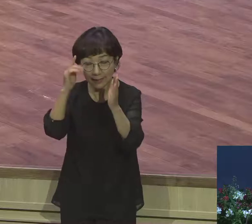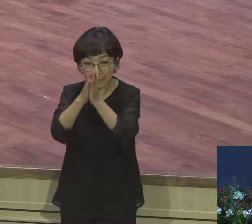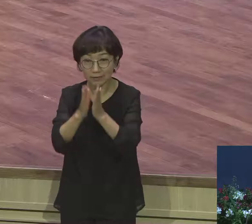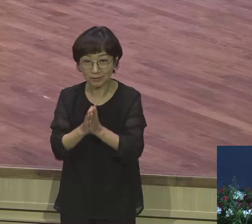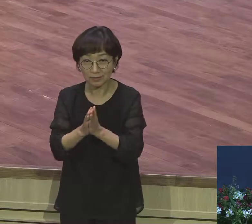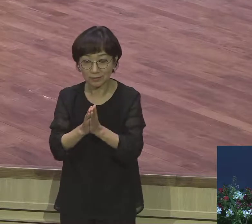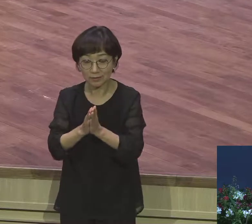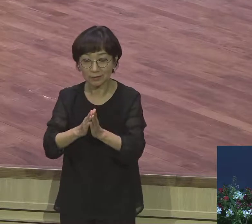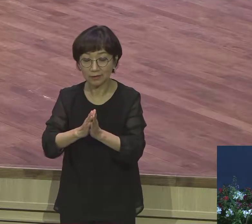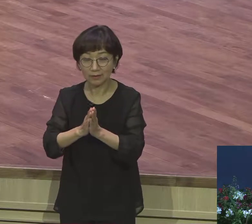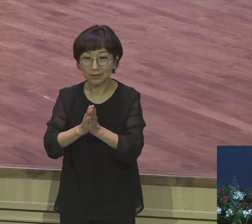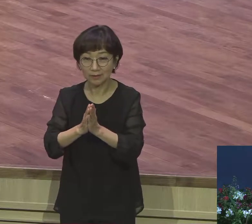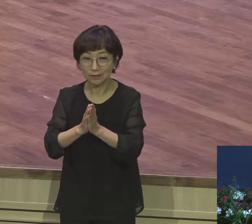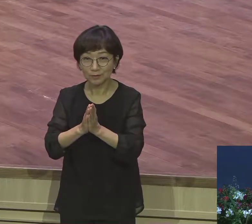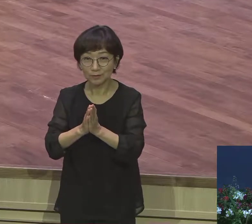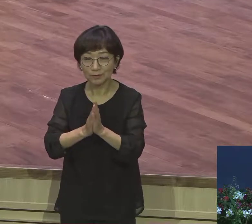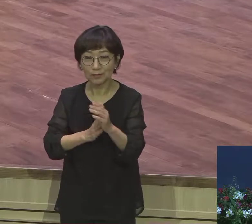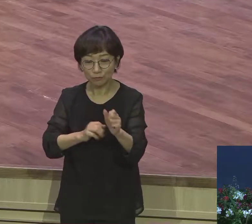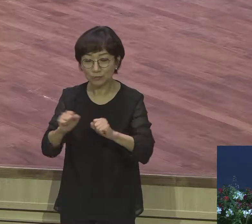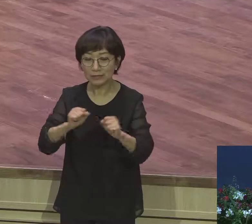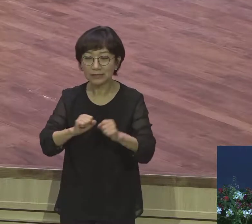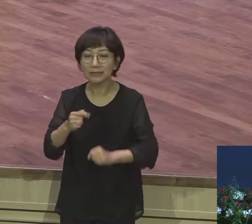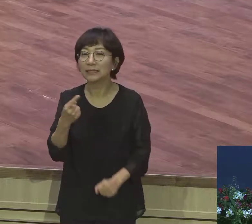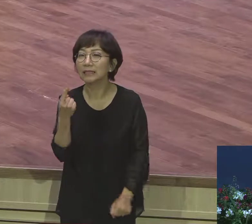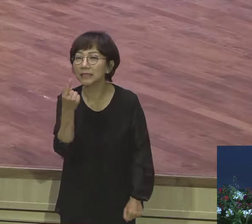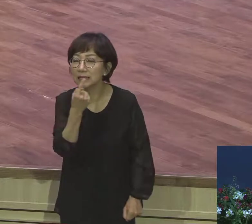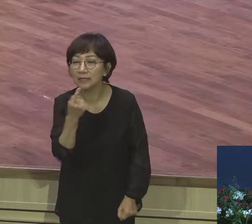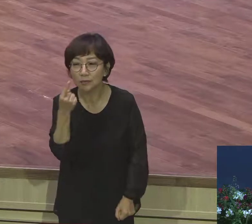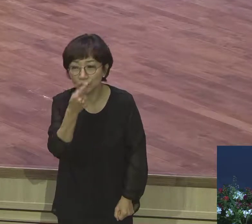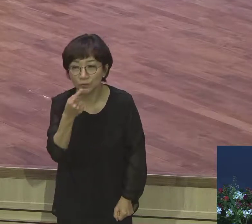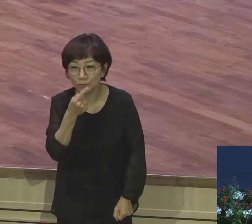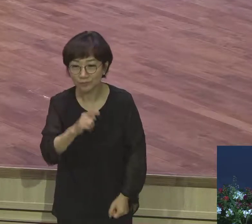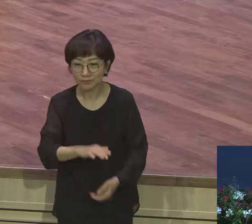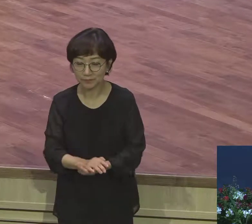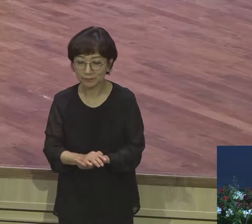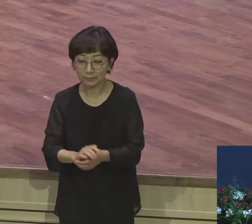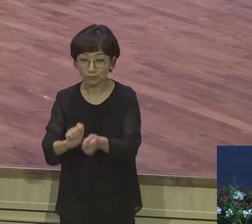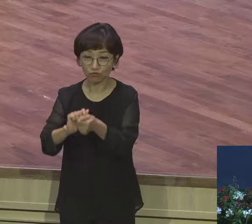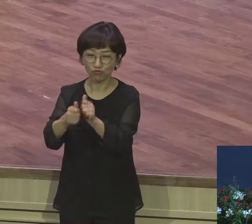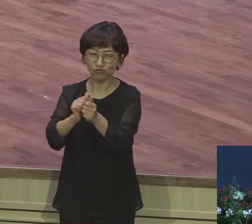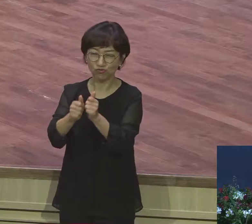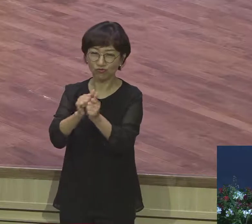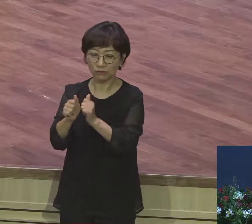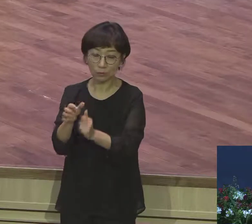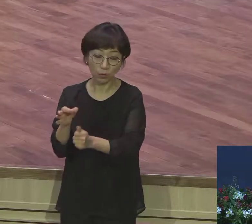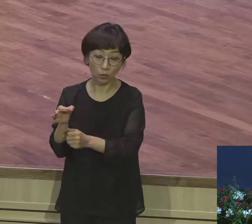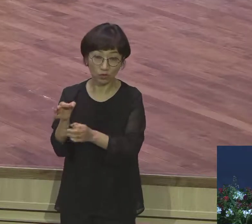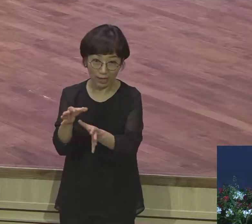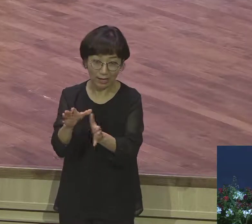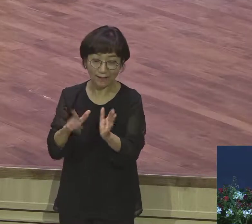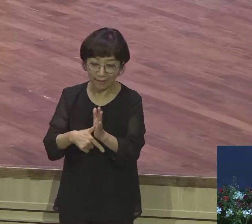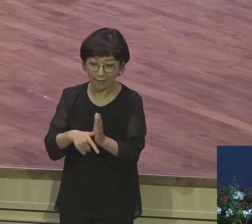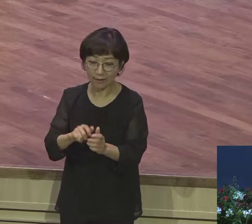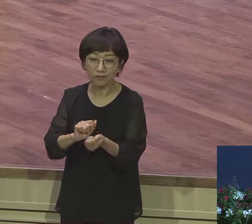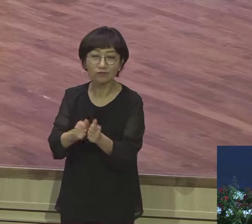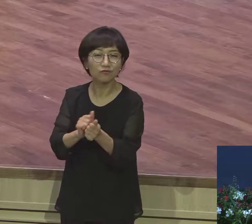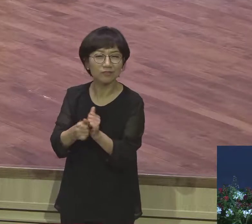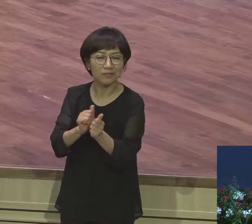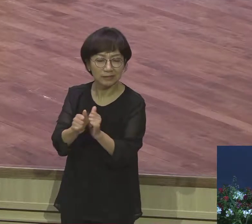이론은 주식 투자의 고전으로 가장 설득력 있는 이론 중에